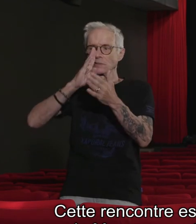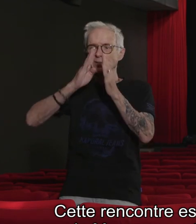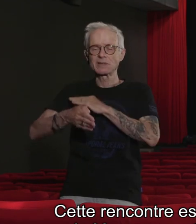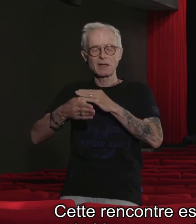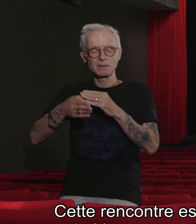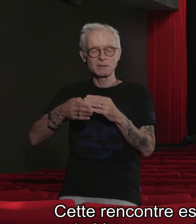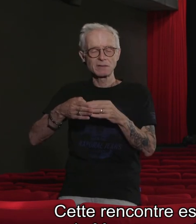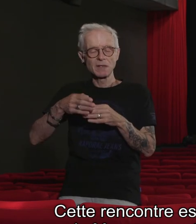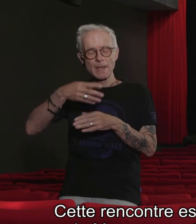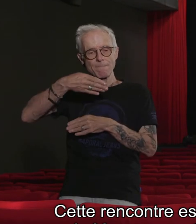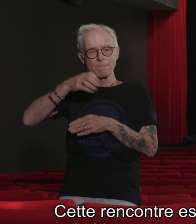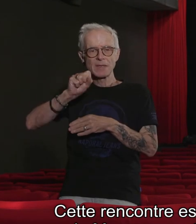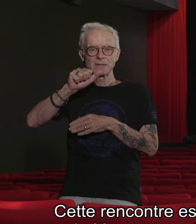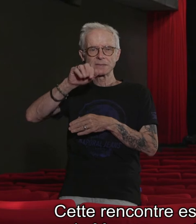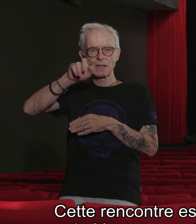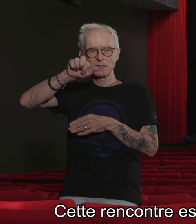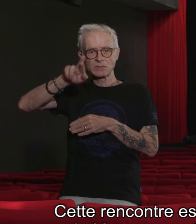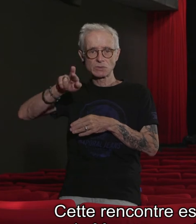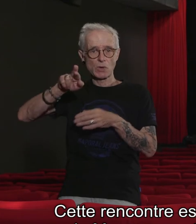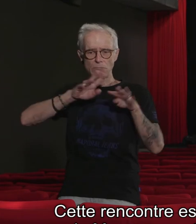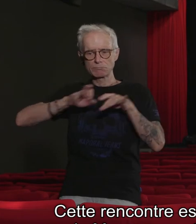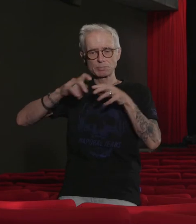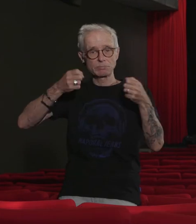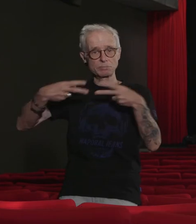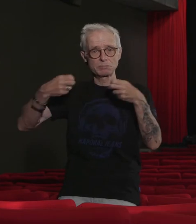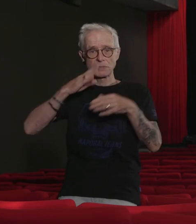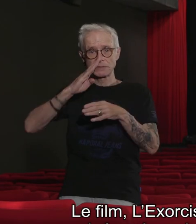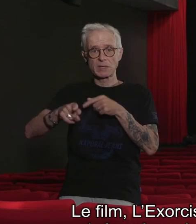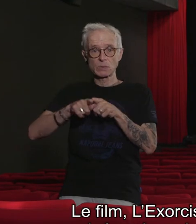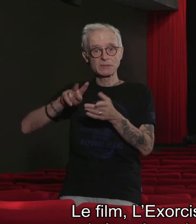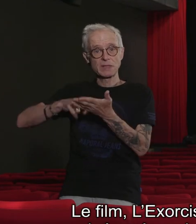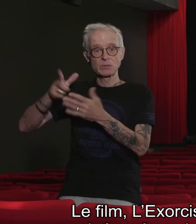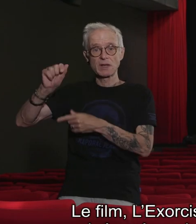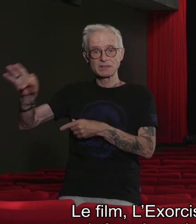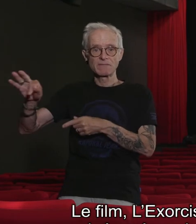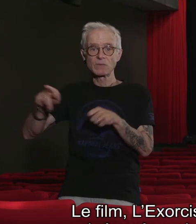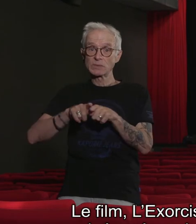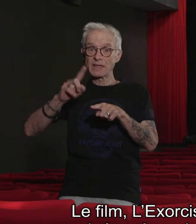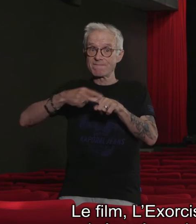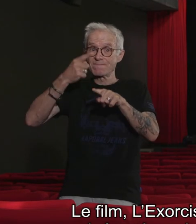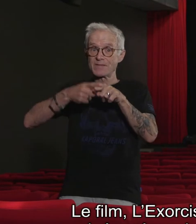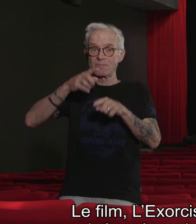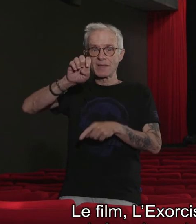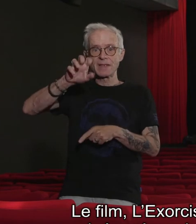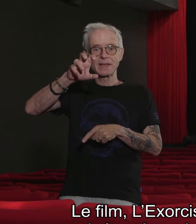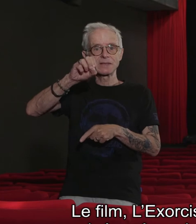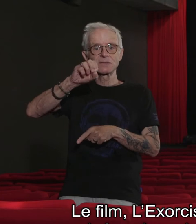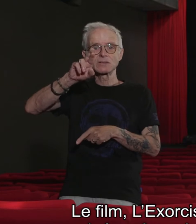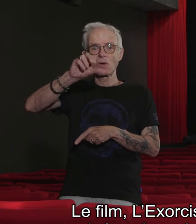Messageur et traduite en langue des signes. Le film, « L'Exorciste », quant à lui, sera projeté au Cinéma